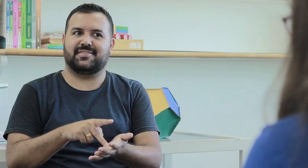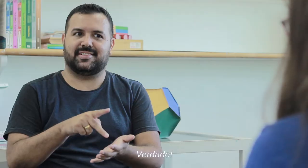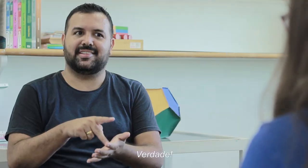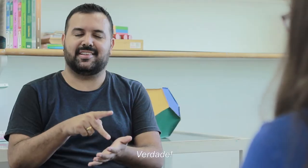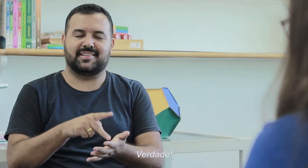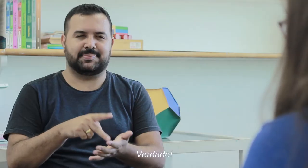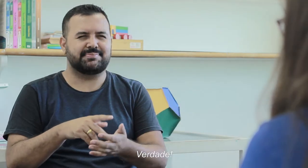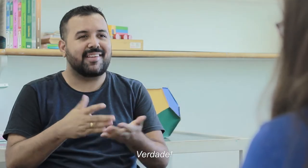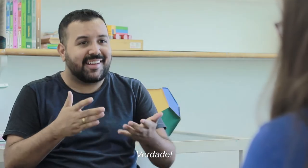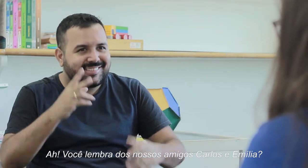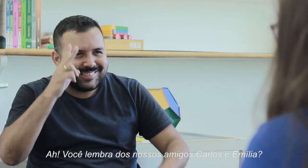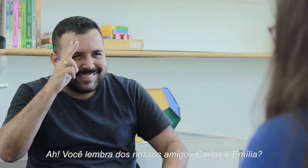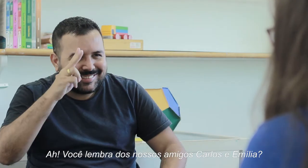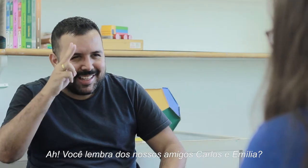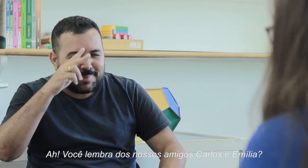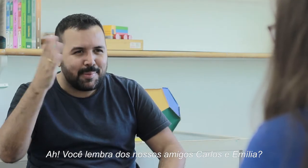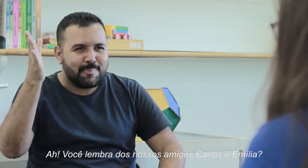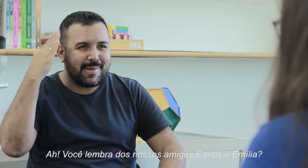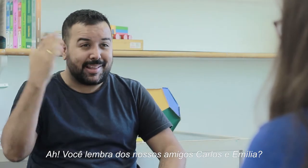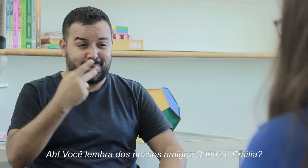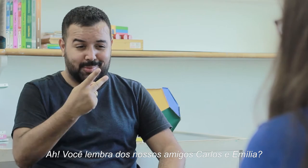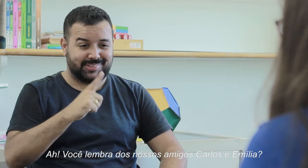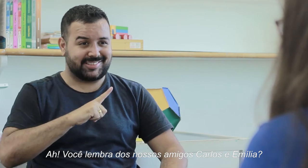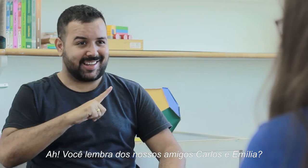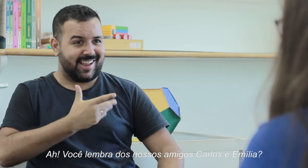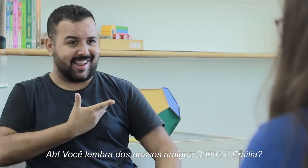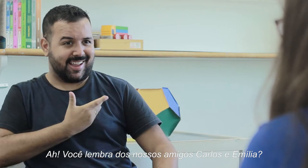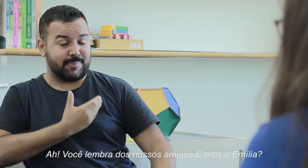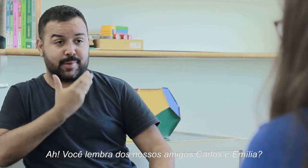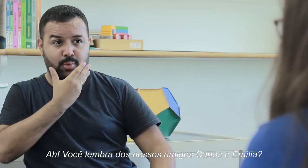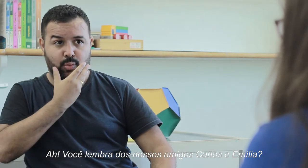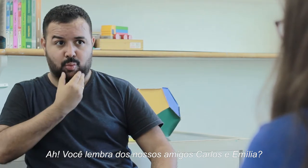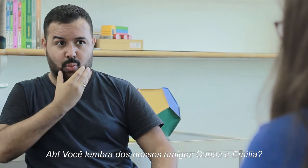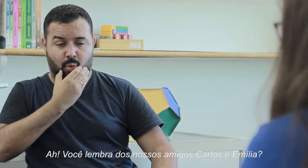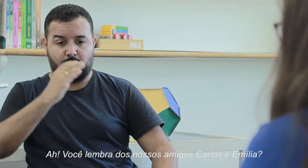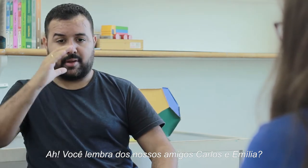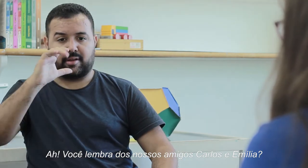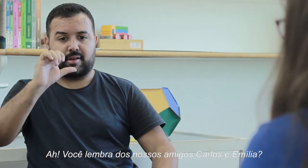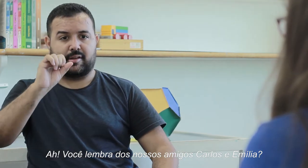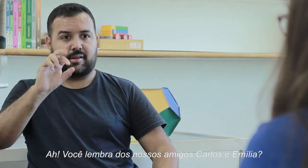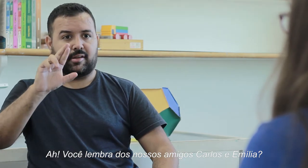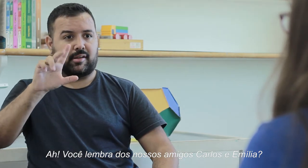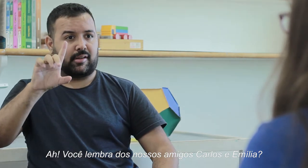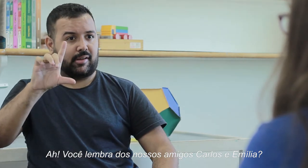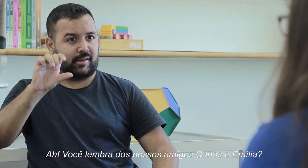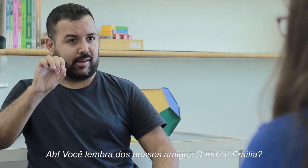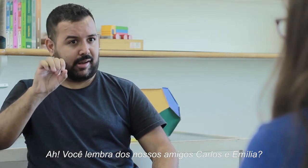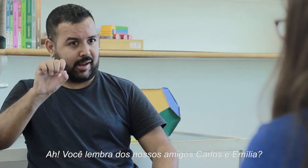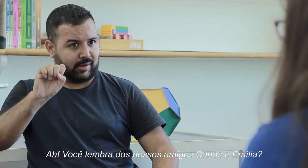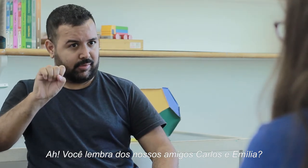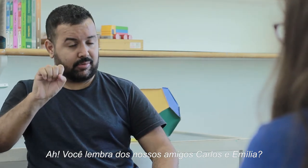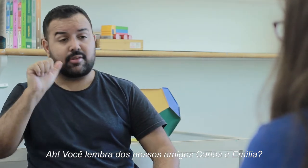Verdade. Ah, você lembra dos nossos amigos? O Carlos e a Emília?